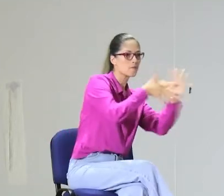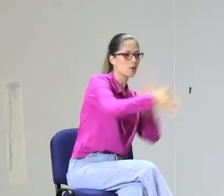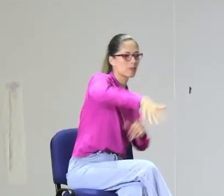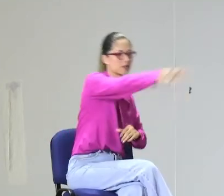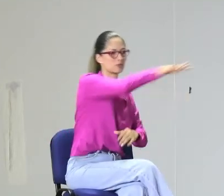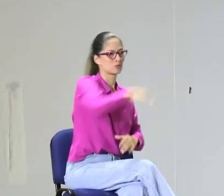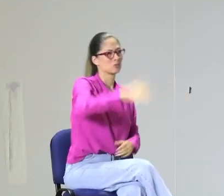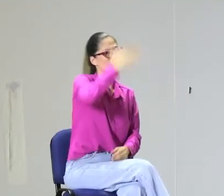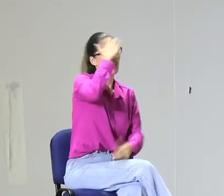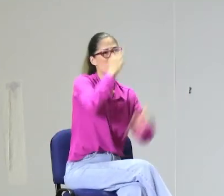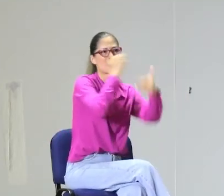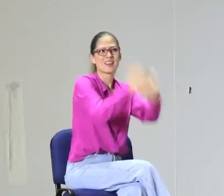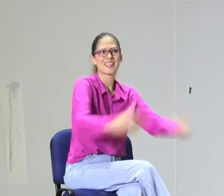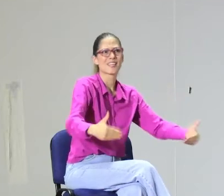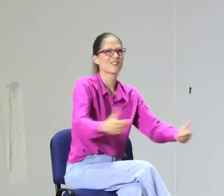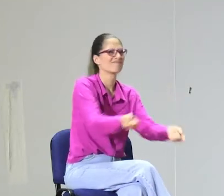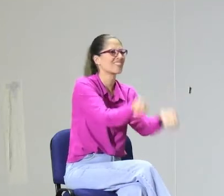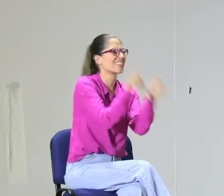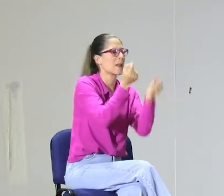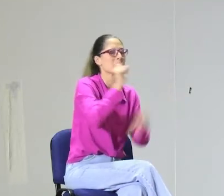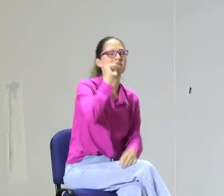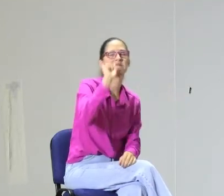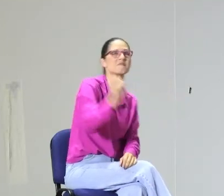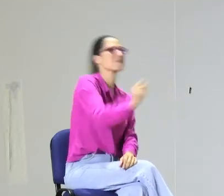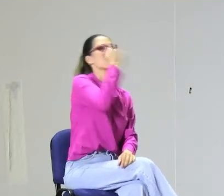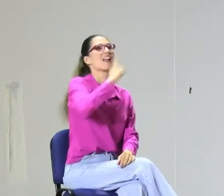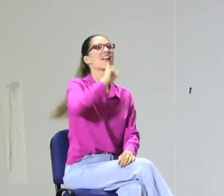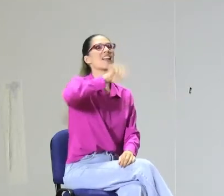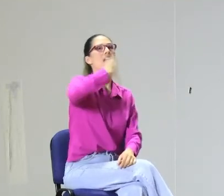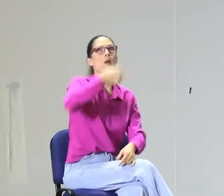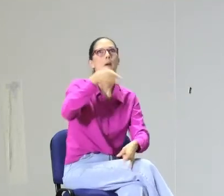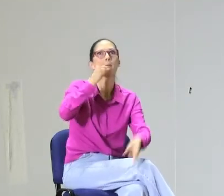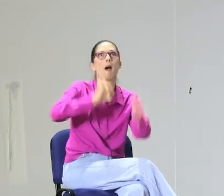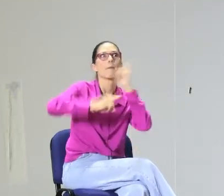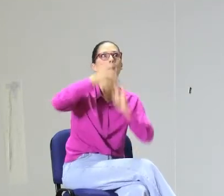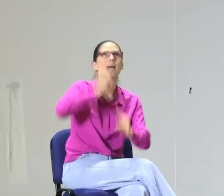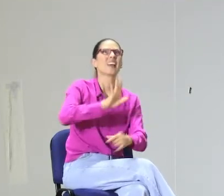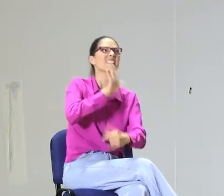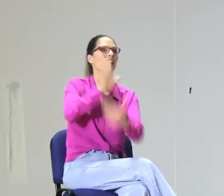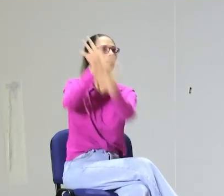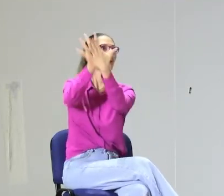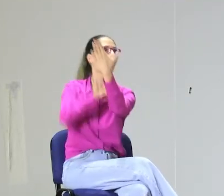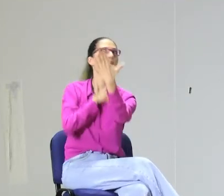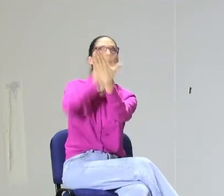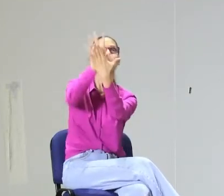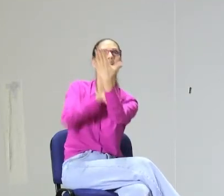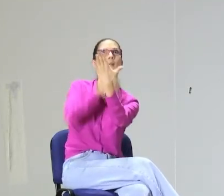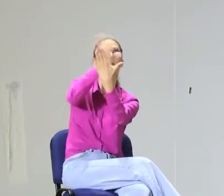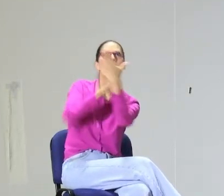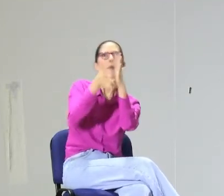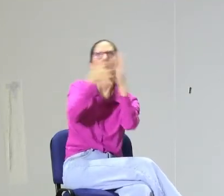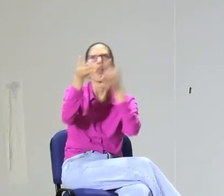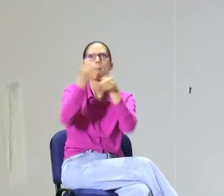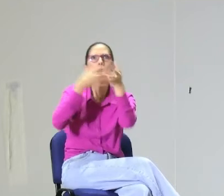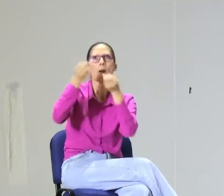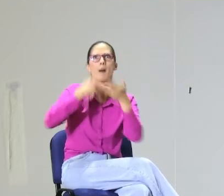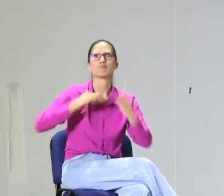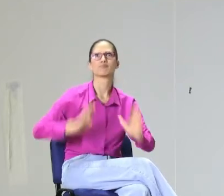lingüístico. Hay que investigar e informar a nuestros niños porque es su primera lengua y ustedes